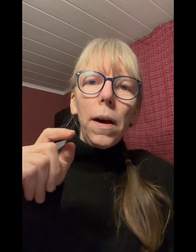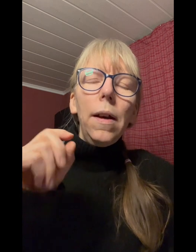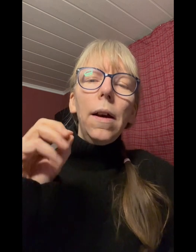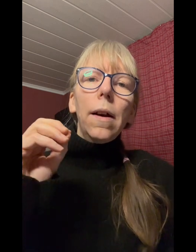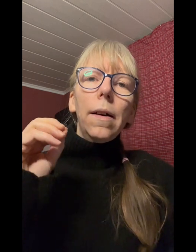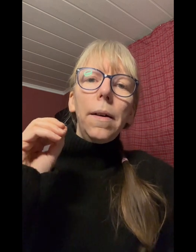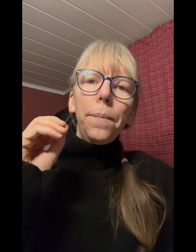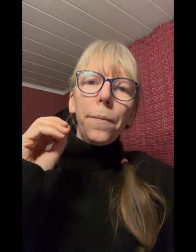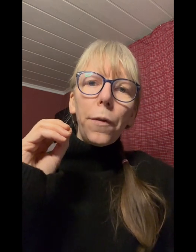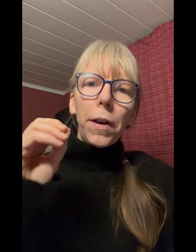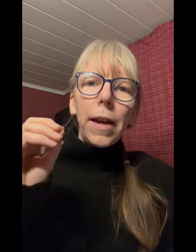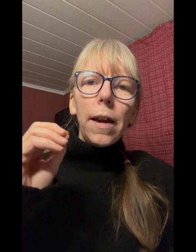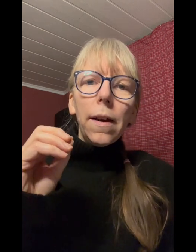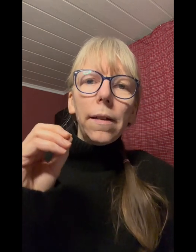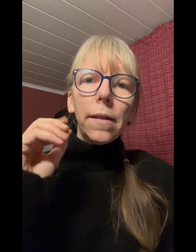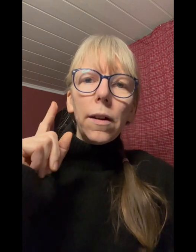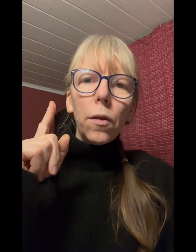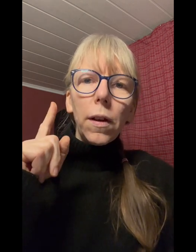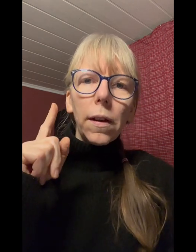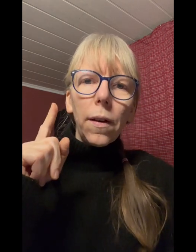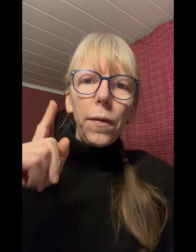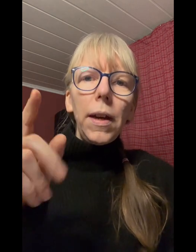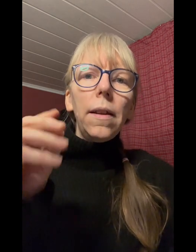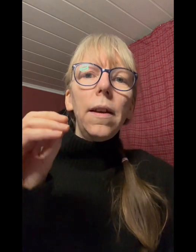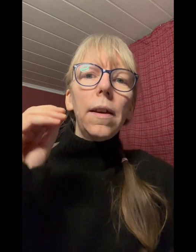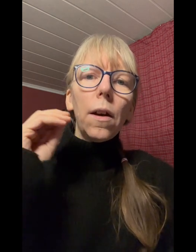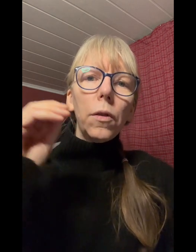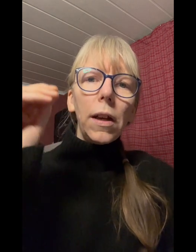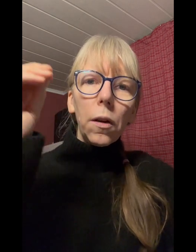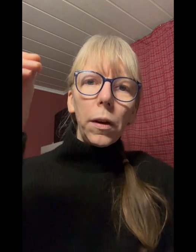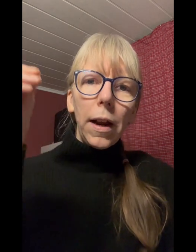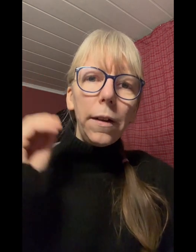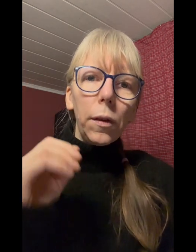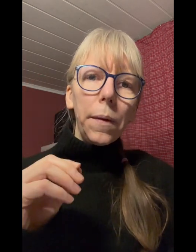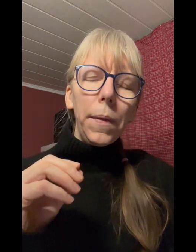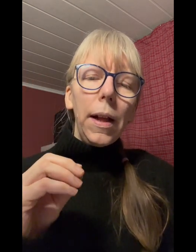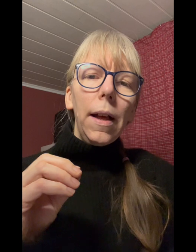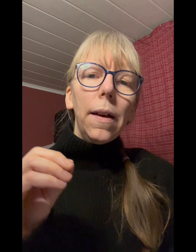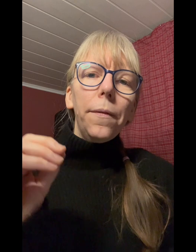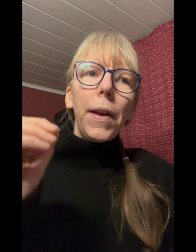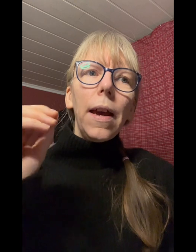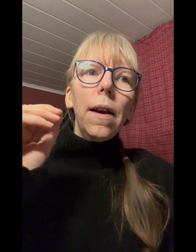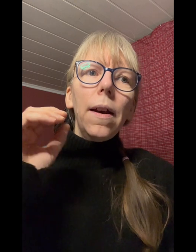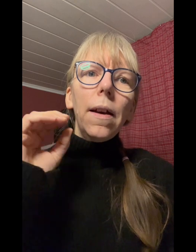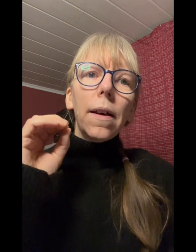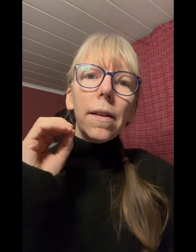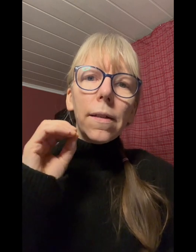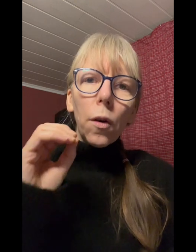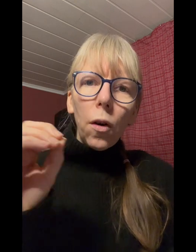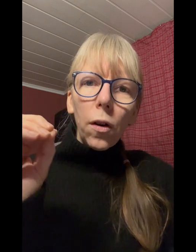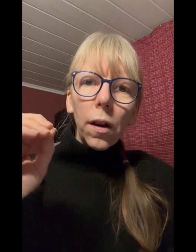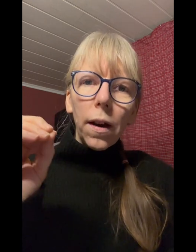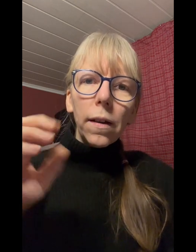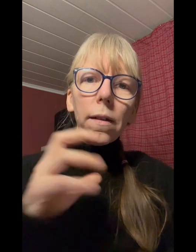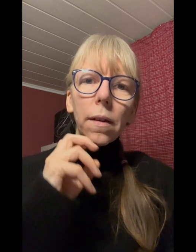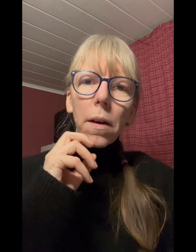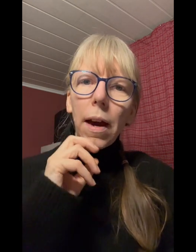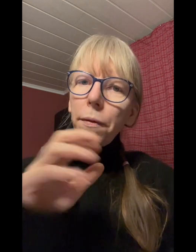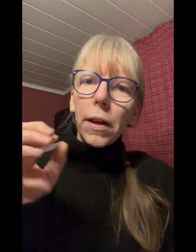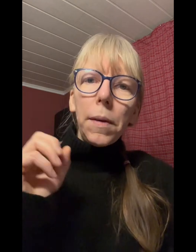von daher ist es natürlich wichtig auch die kalorien einzugeben wer sorge hat einfach in die